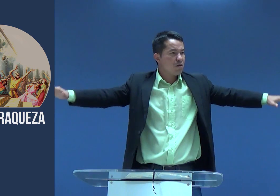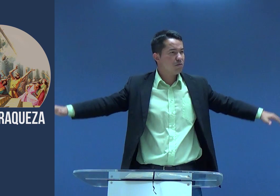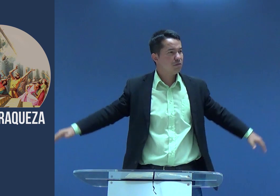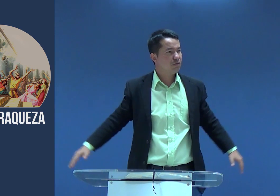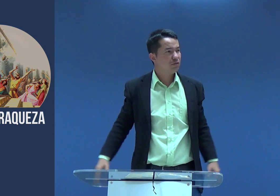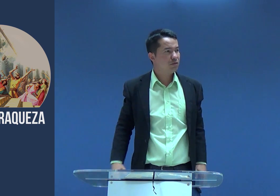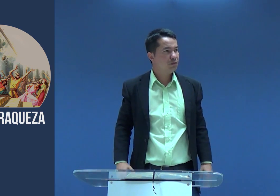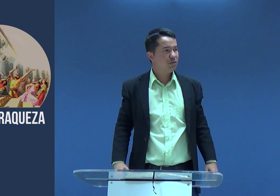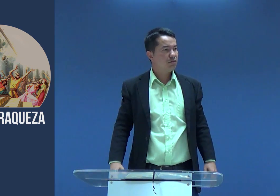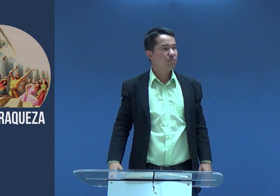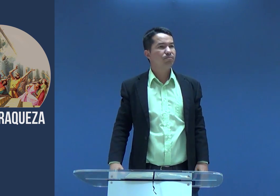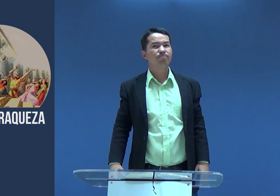tudo.